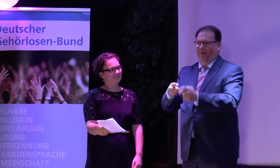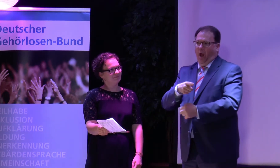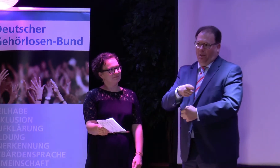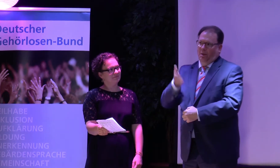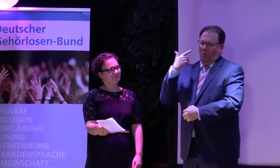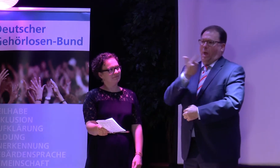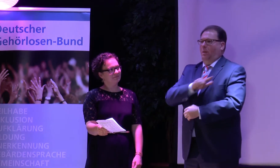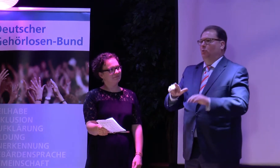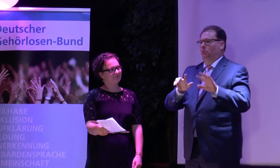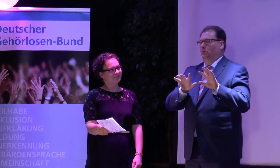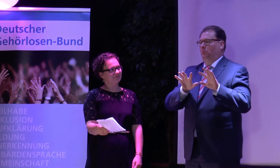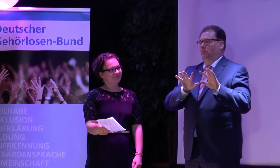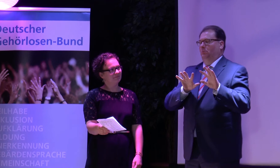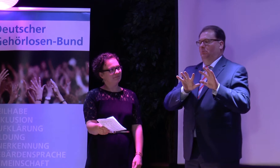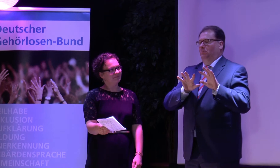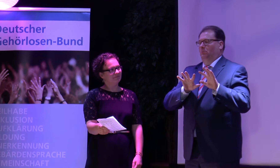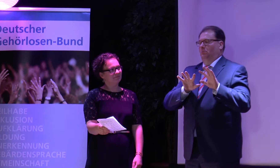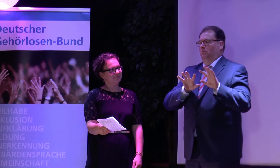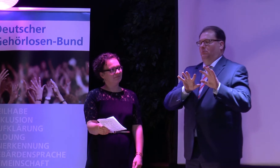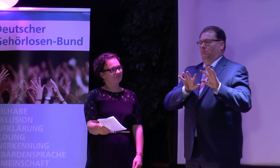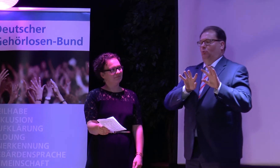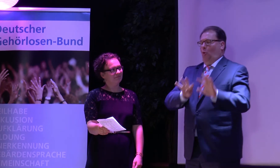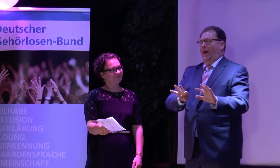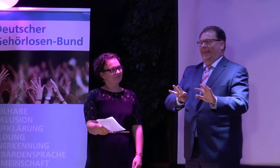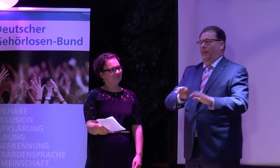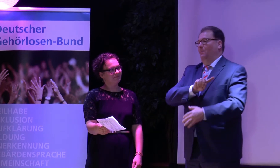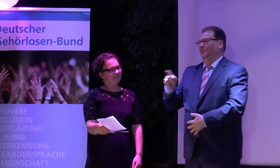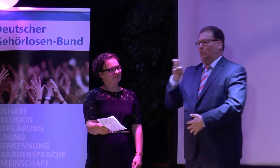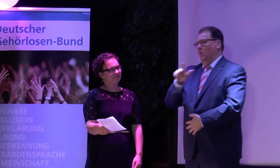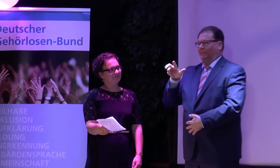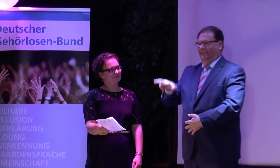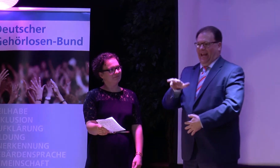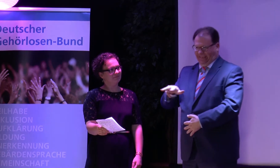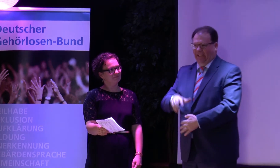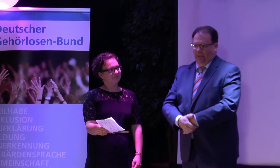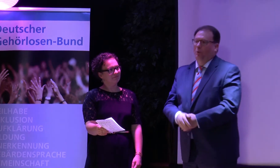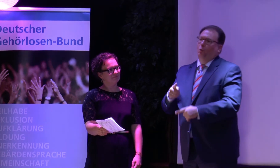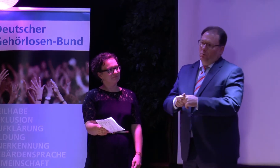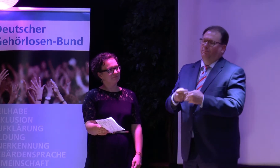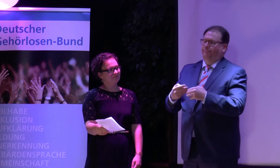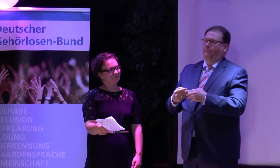Herr Hüttel, der Bundesbehindertenbeauftragte. Das war von 1909 bis 2013.